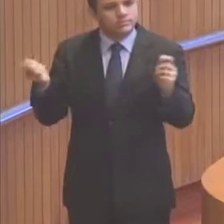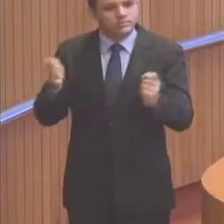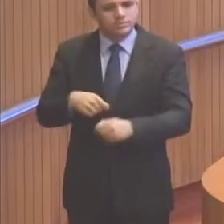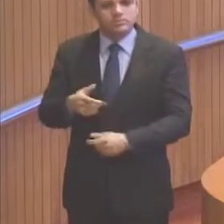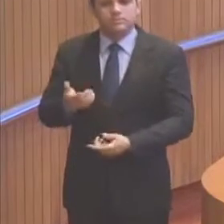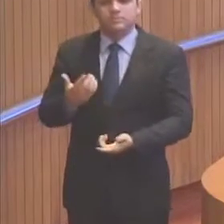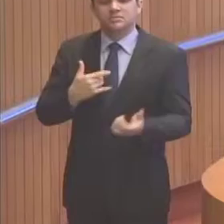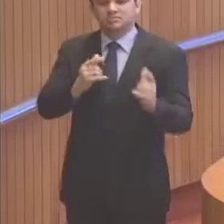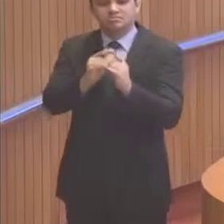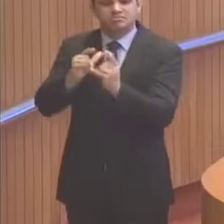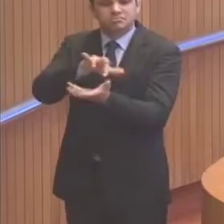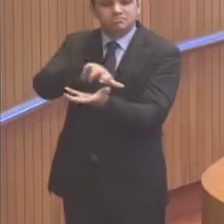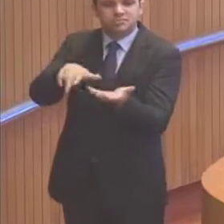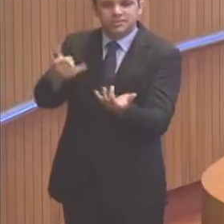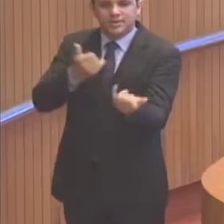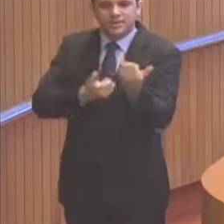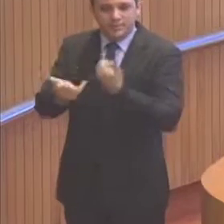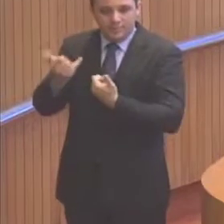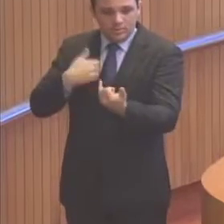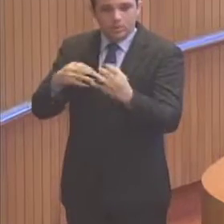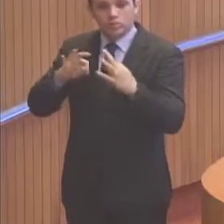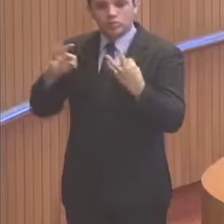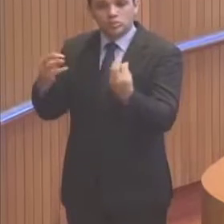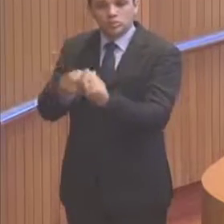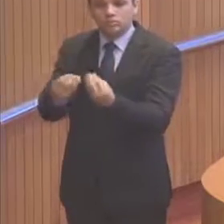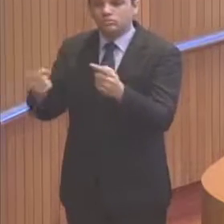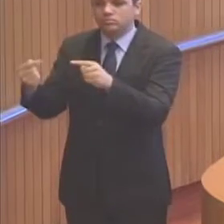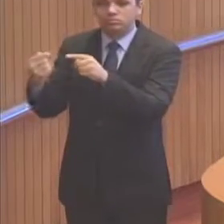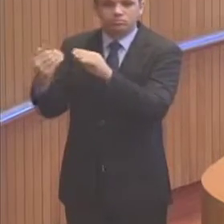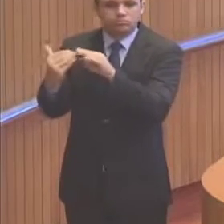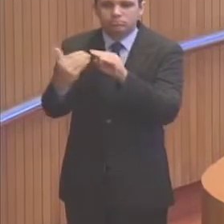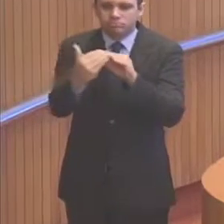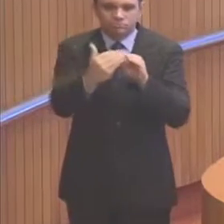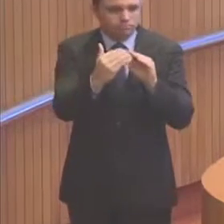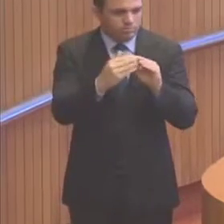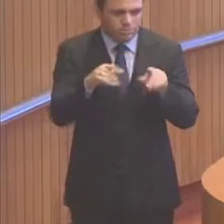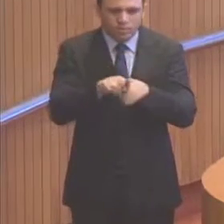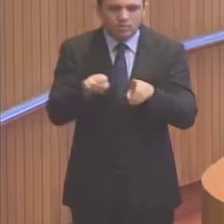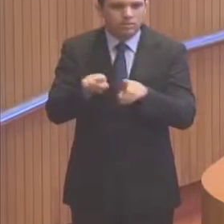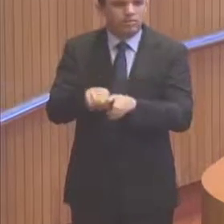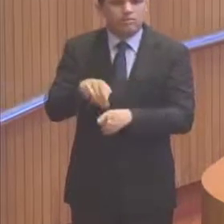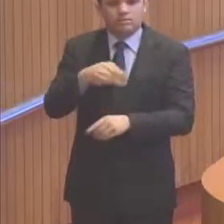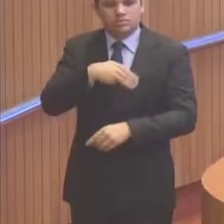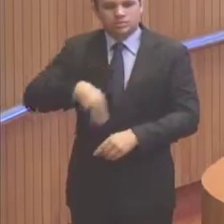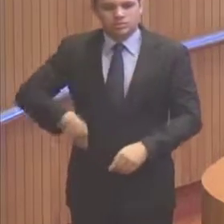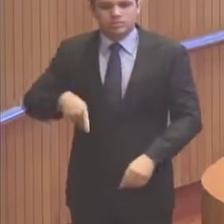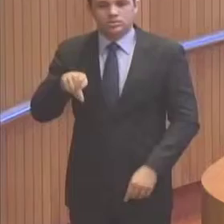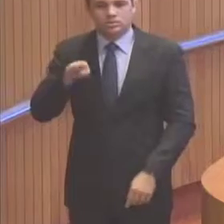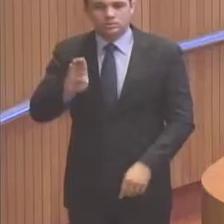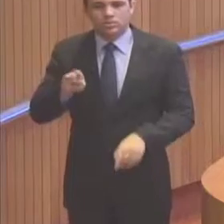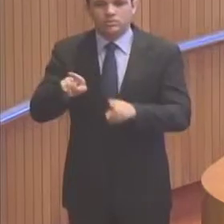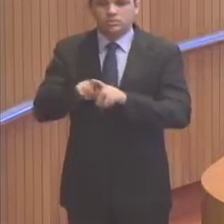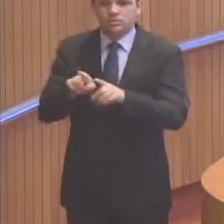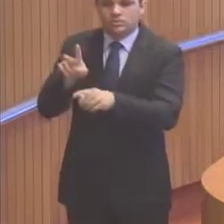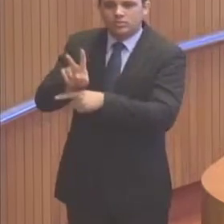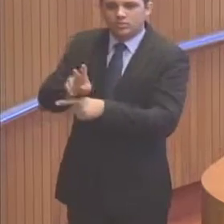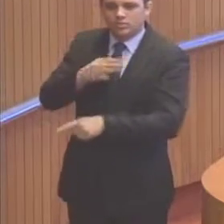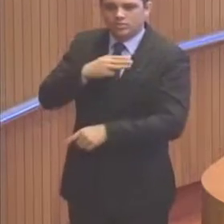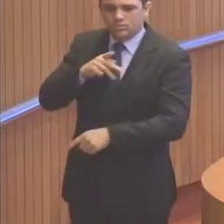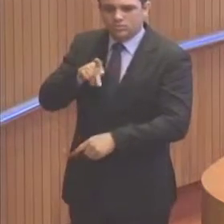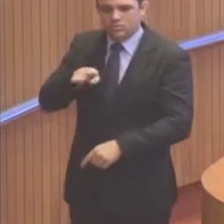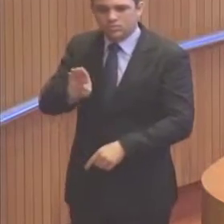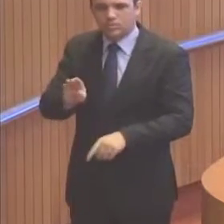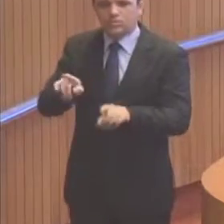instituições. E todas elas convergem, inclusive o Ministério Público, a Defensoria Pública, a